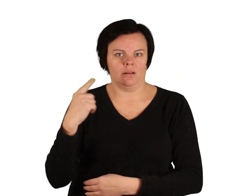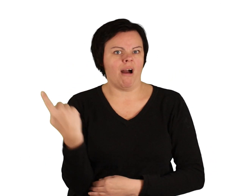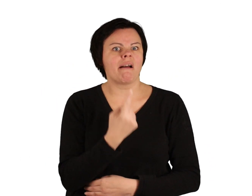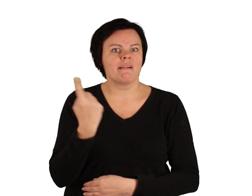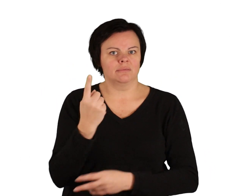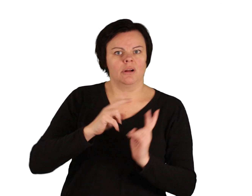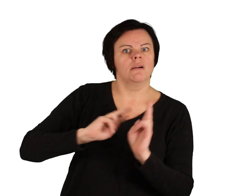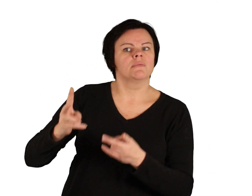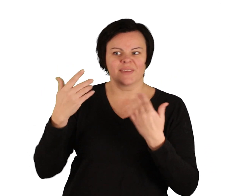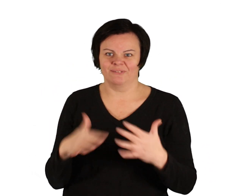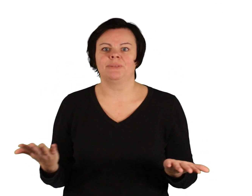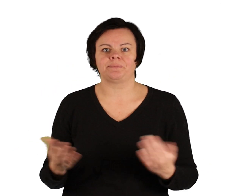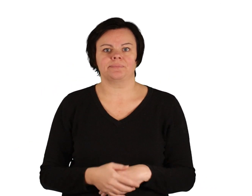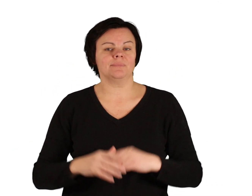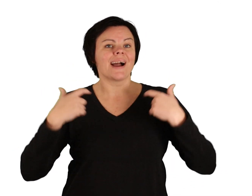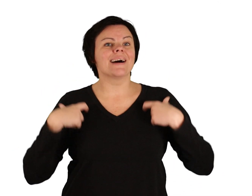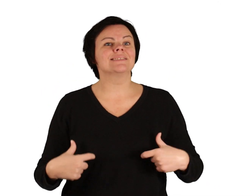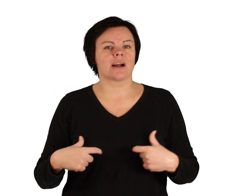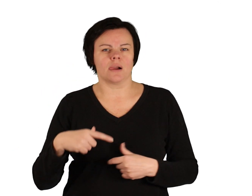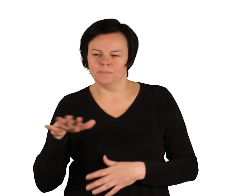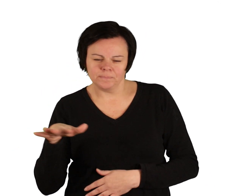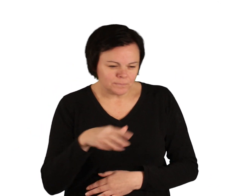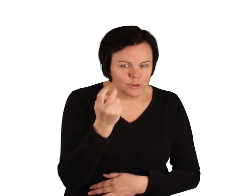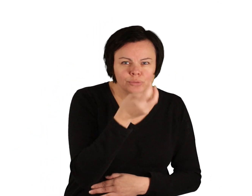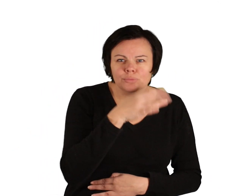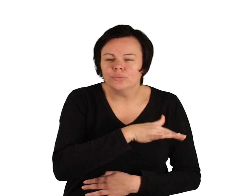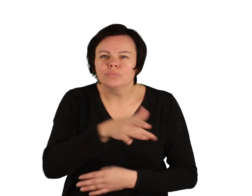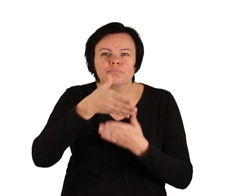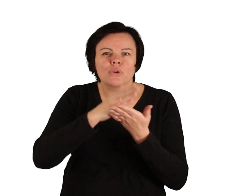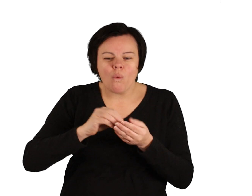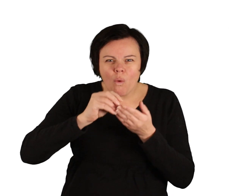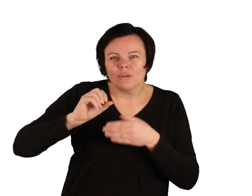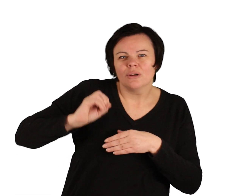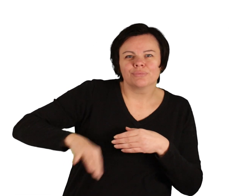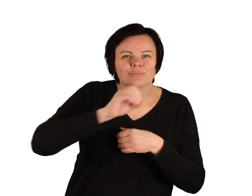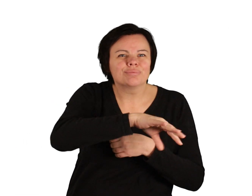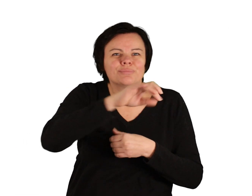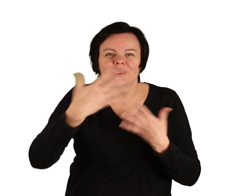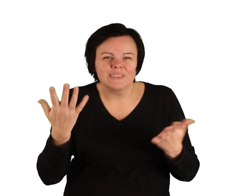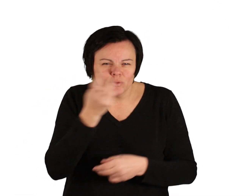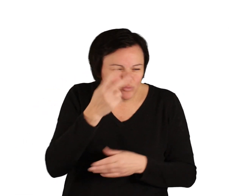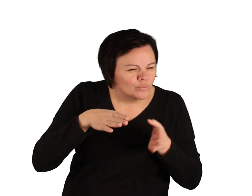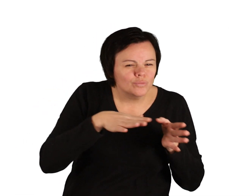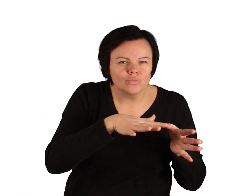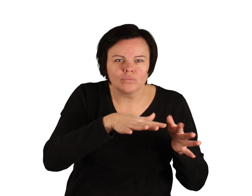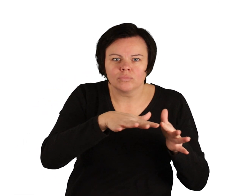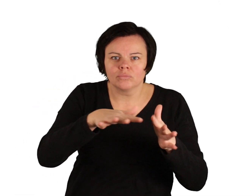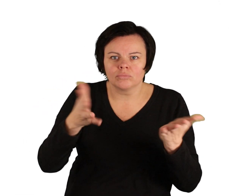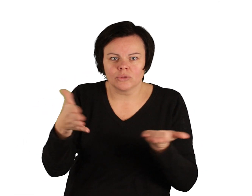merkten sie, dass sie tatsächlich allein im Wald zurückgelassen worden waren. Hänsel suchte nach den verstreuten Brotkumen auf dem